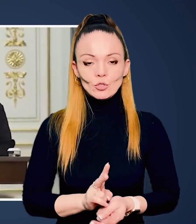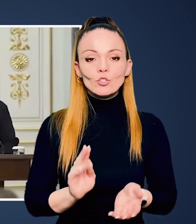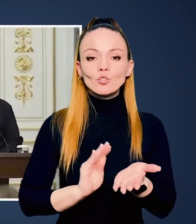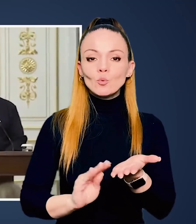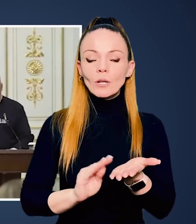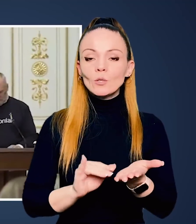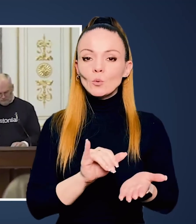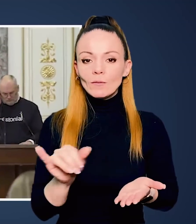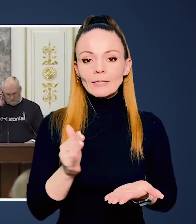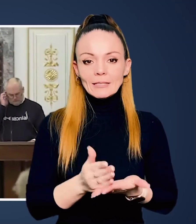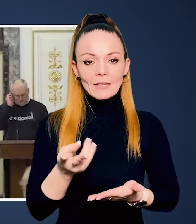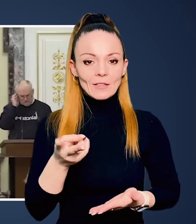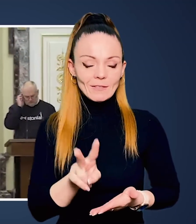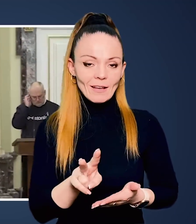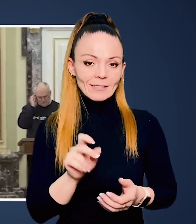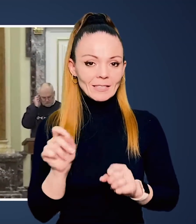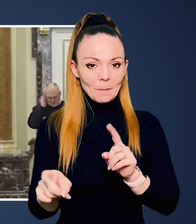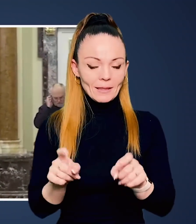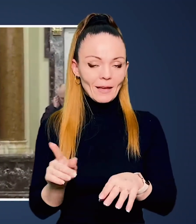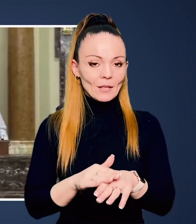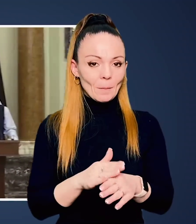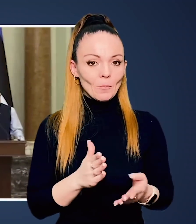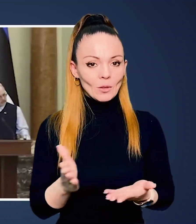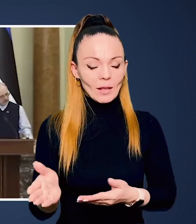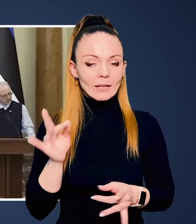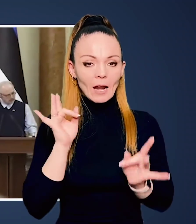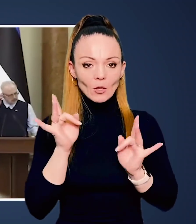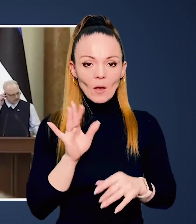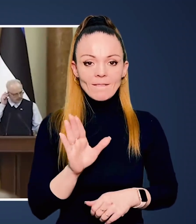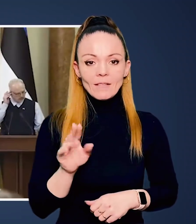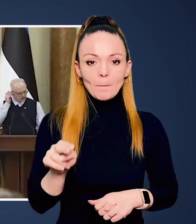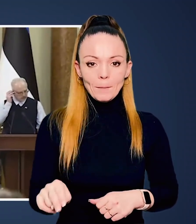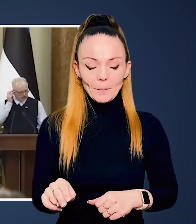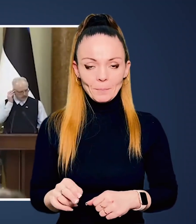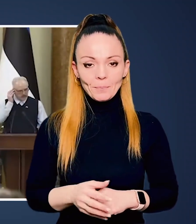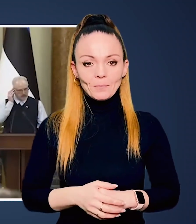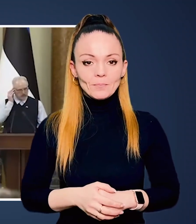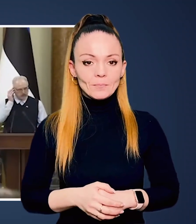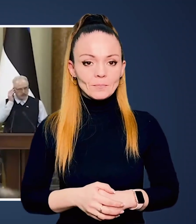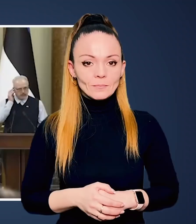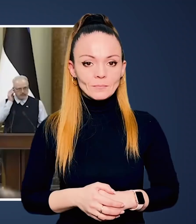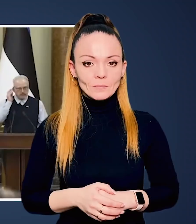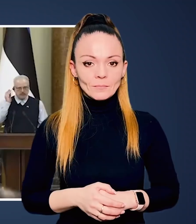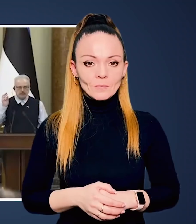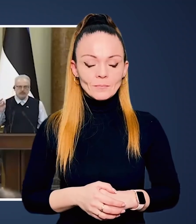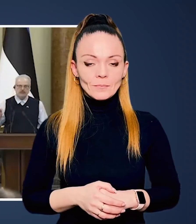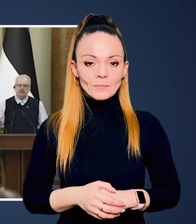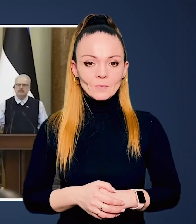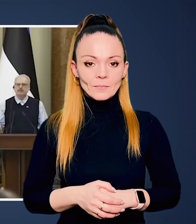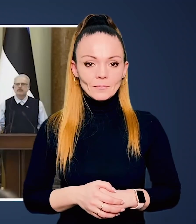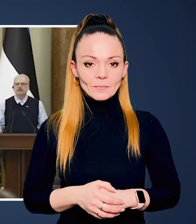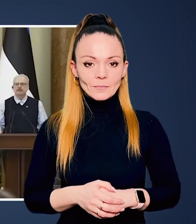Журналісти, маєте можливість на два запитання, будь ласка. Радіо ВП.